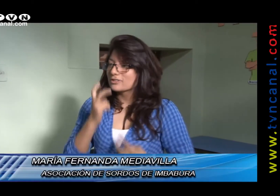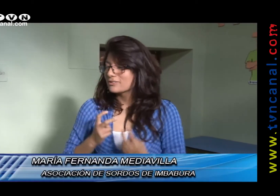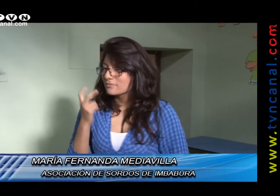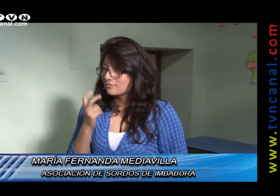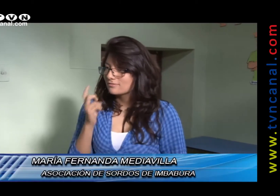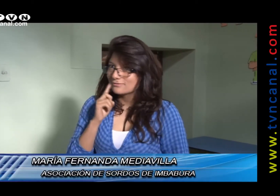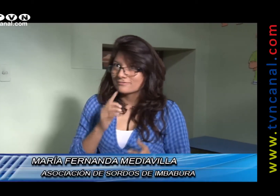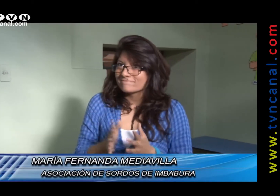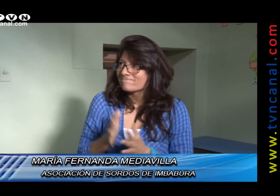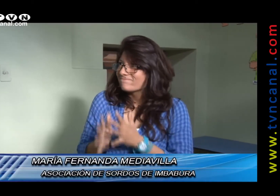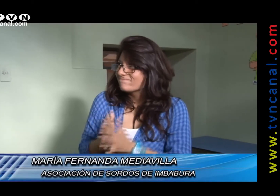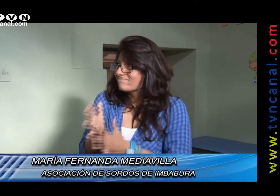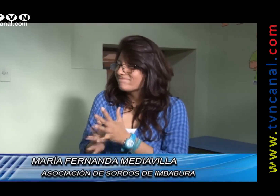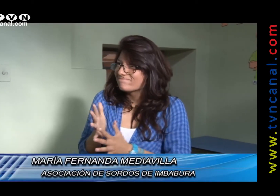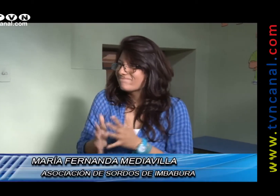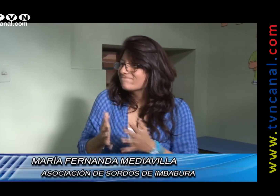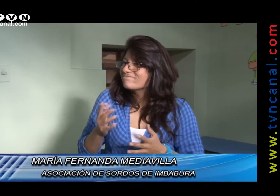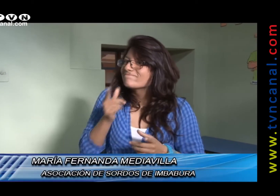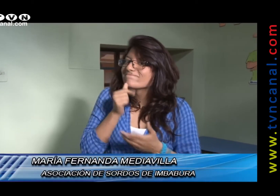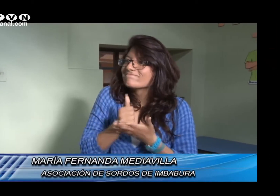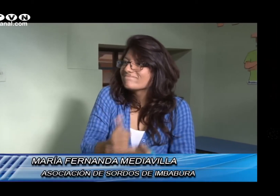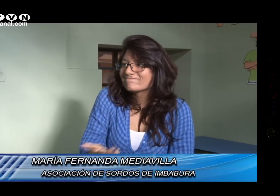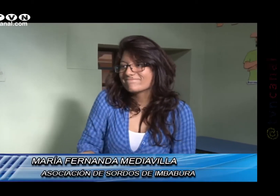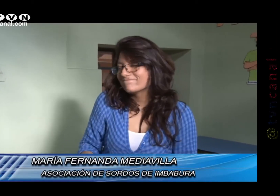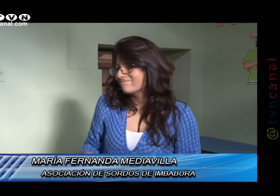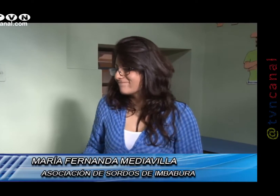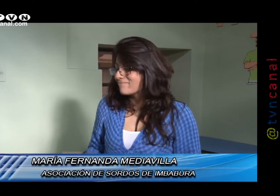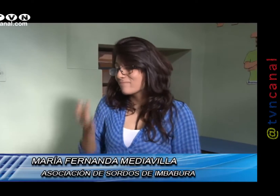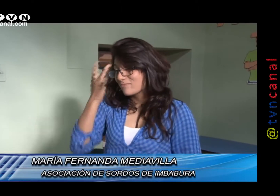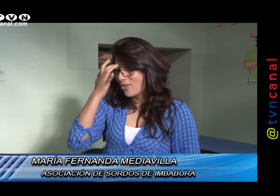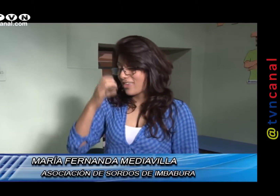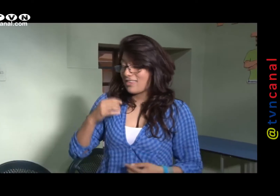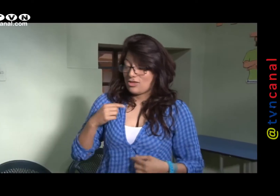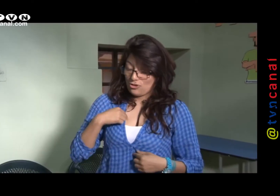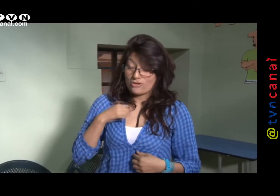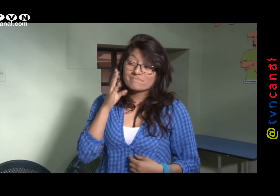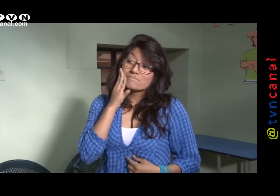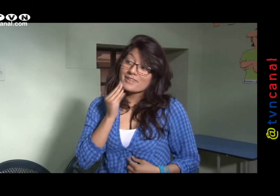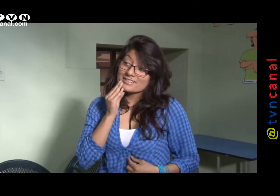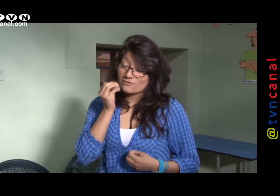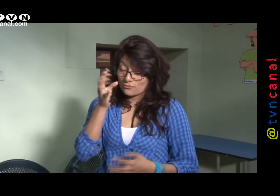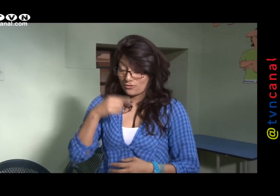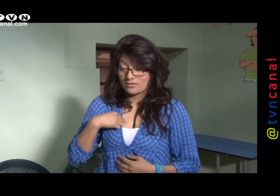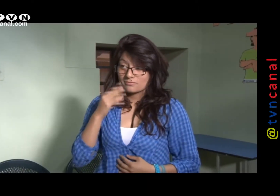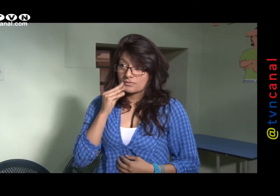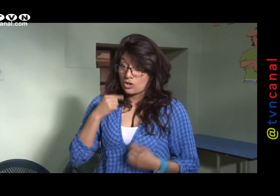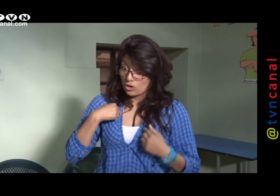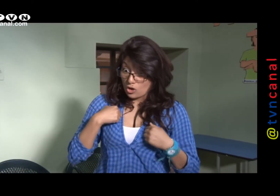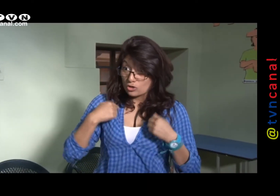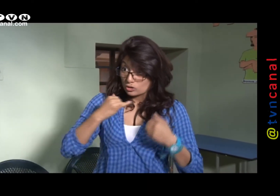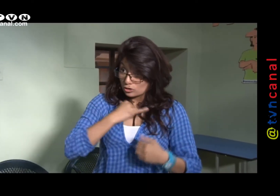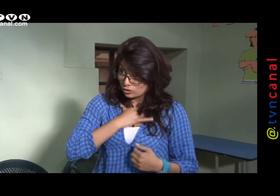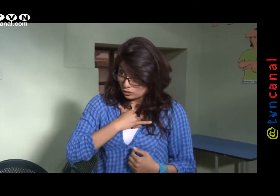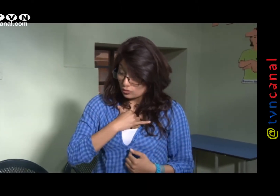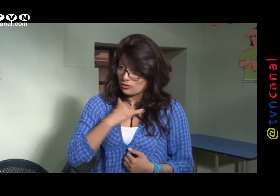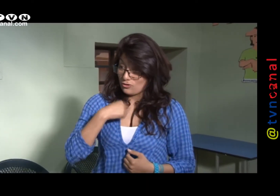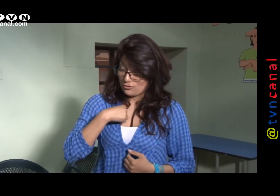comunicación, muchos nos hablan, otros no saben señas, no han podido ayudarnos. Por ejemplo, mi experiencia,